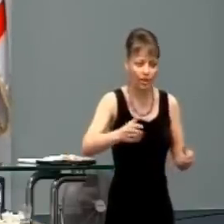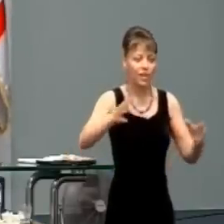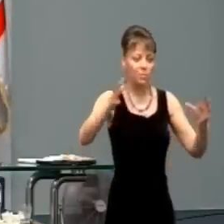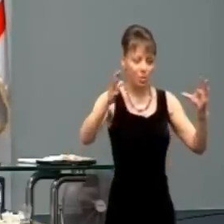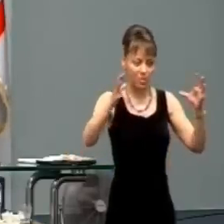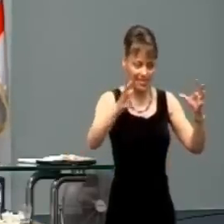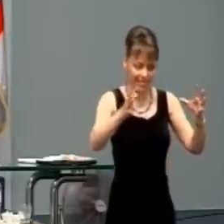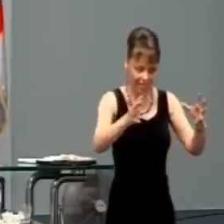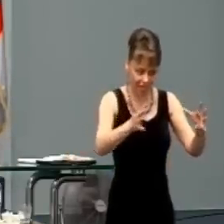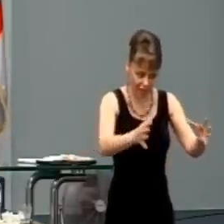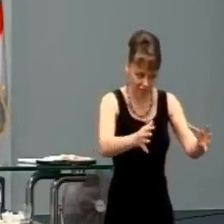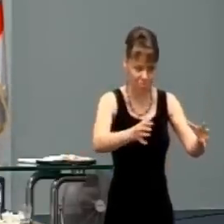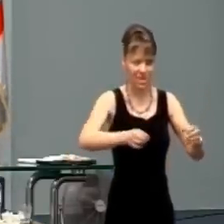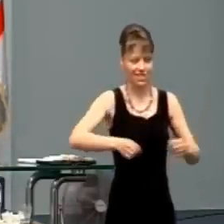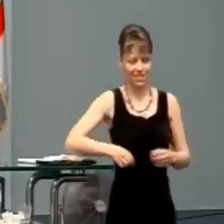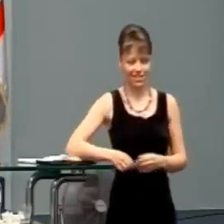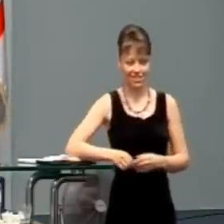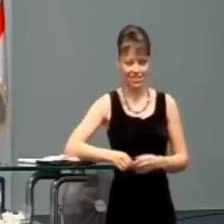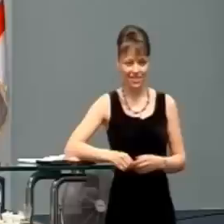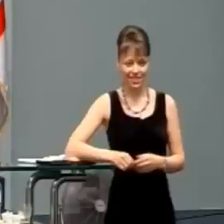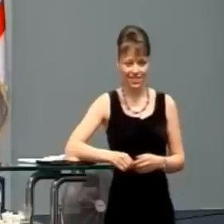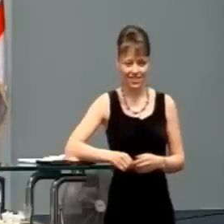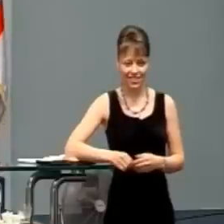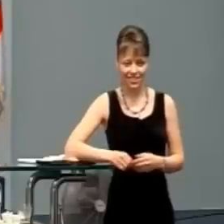On ich spojil dohromady.